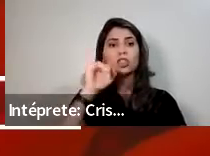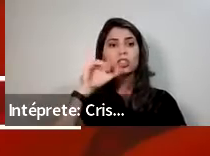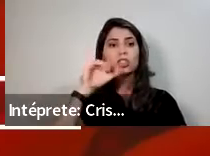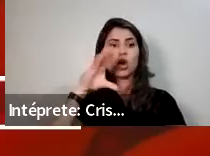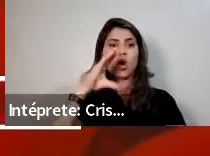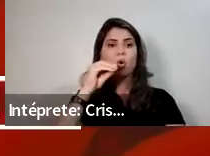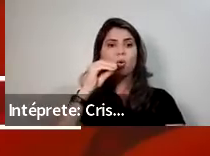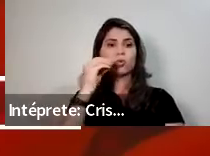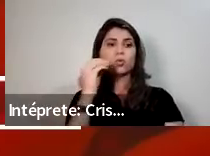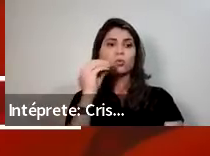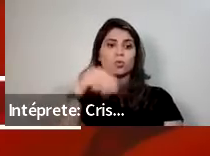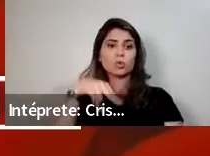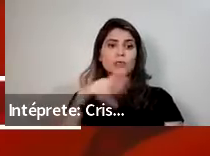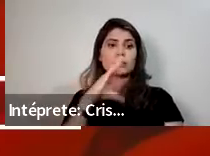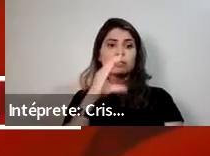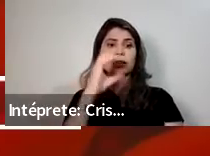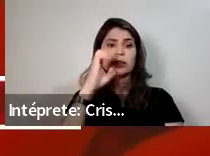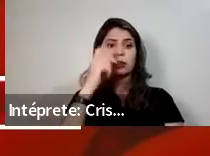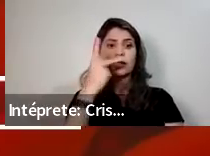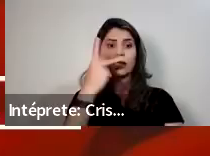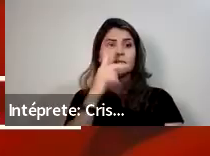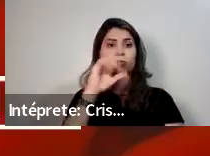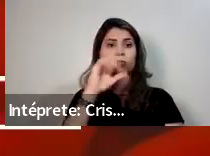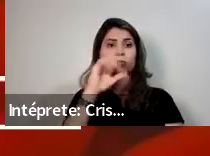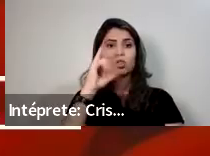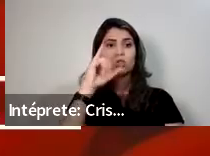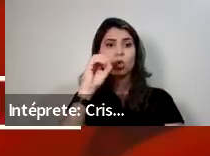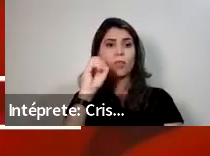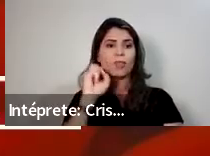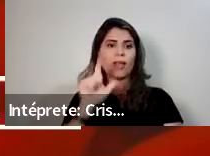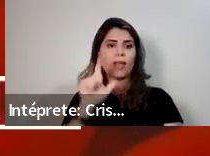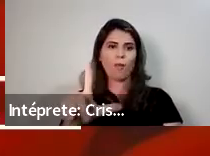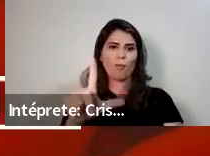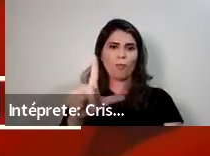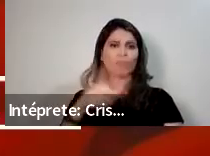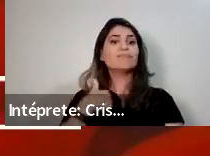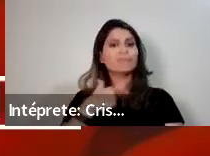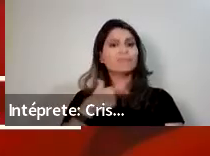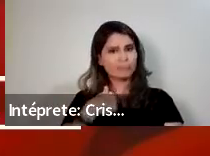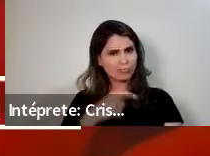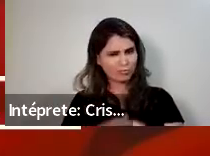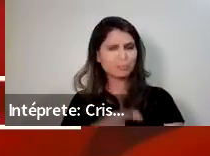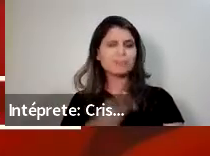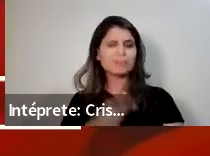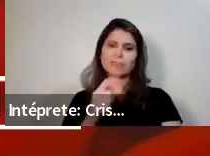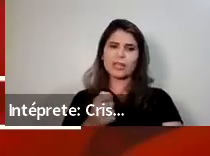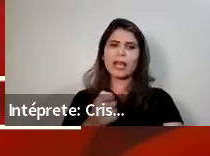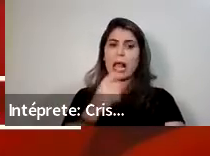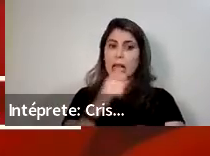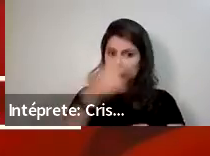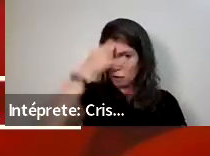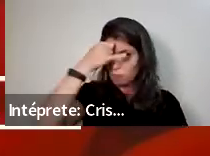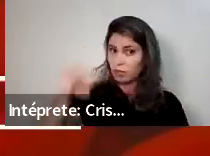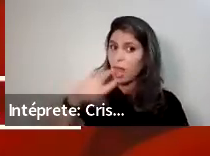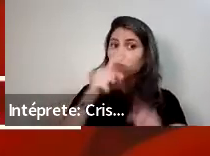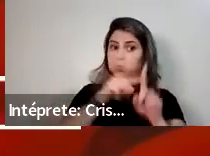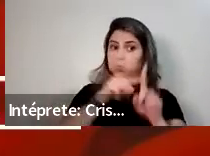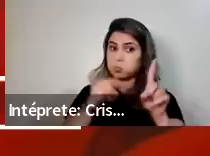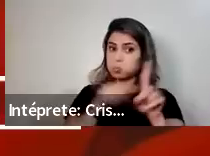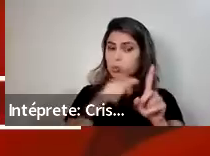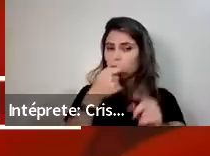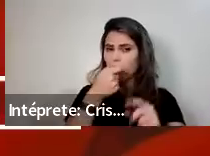variedade de medicamentos, como os antiácidos, antibióticos, medicamentos para pressão alta,